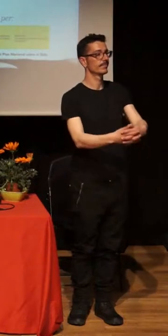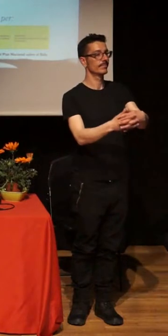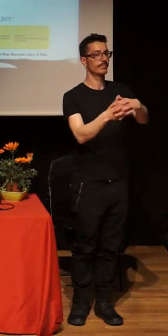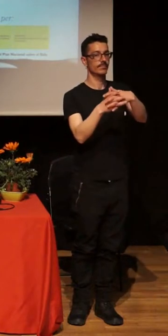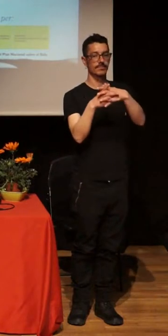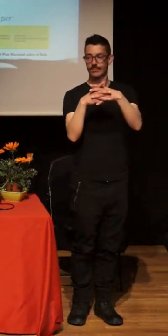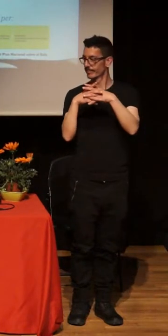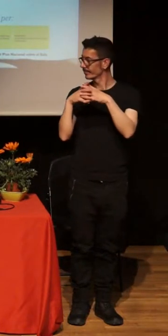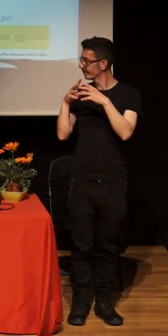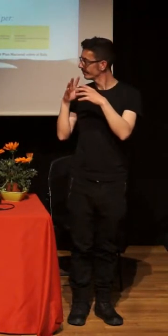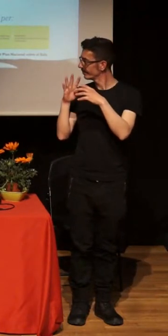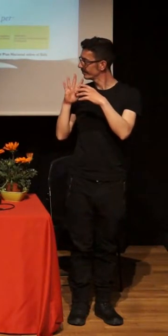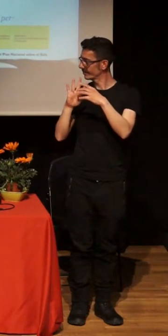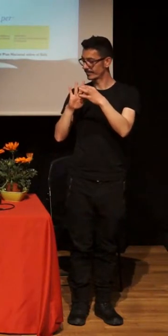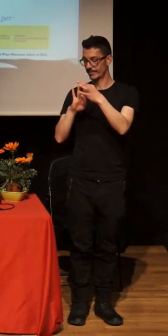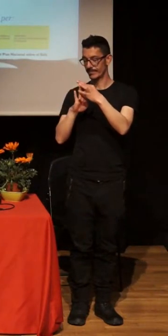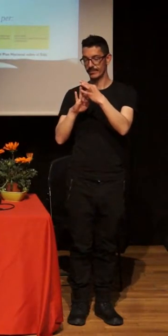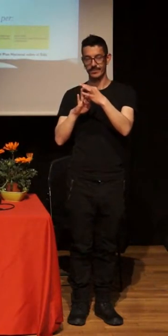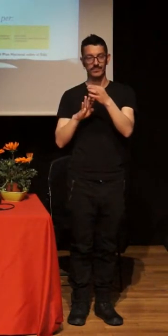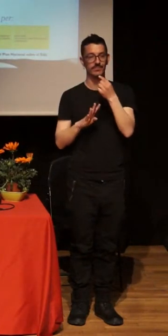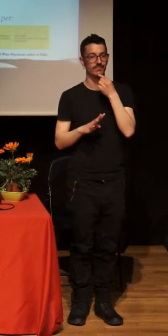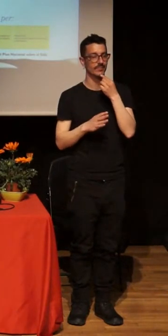Va a hablar ahora David, David Paricio,